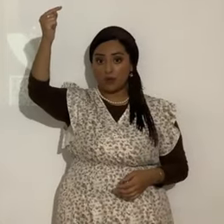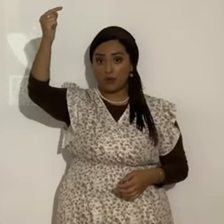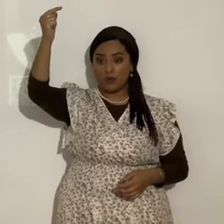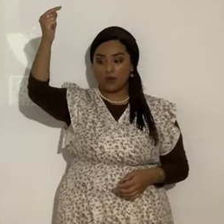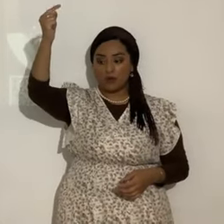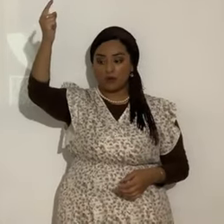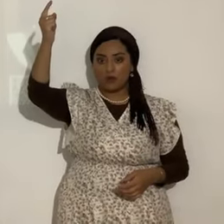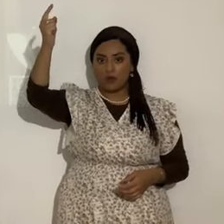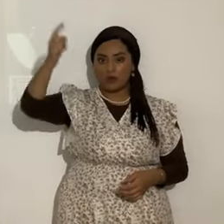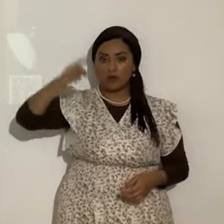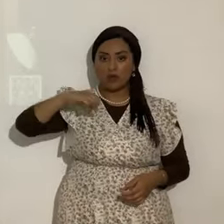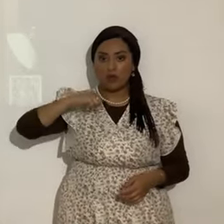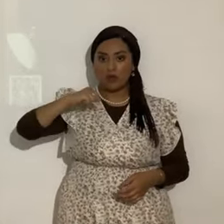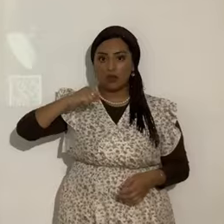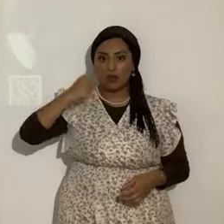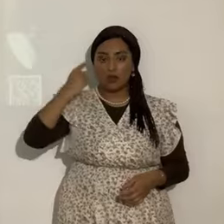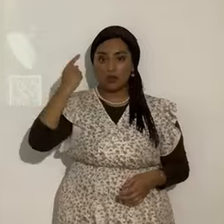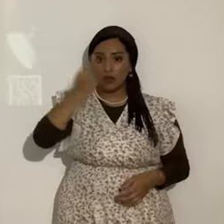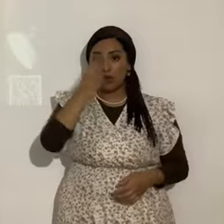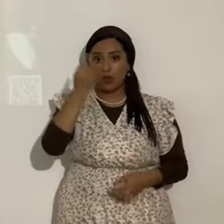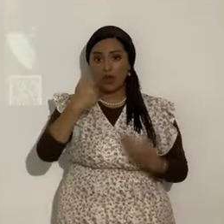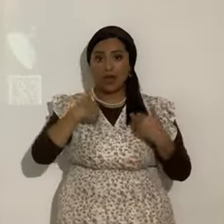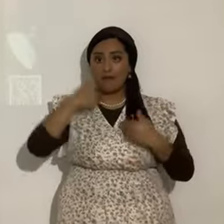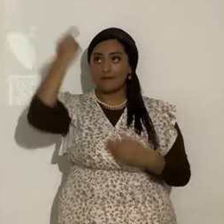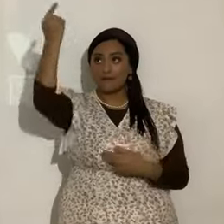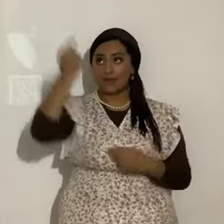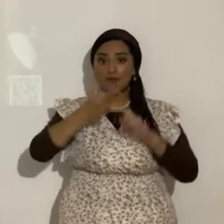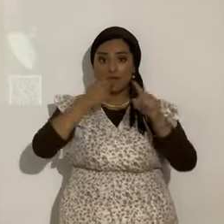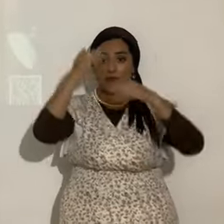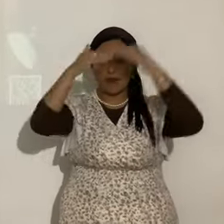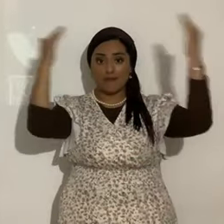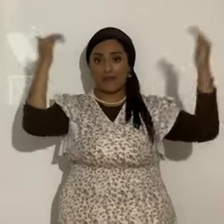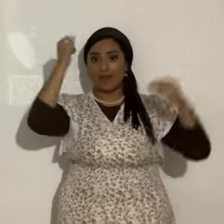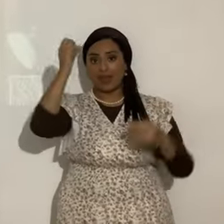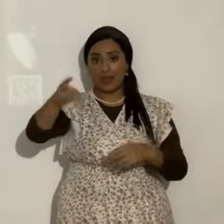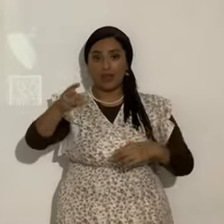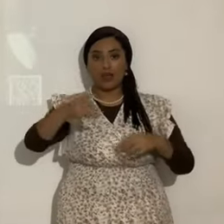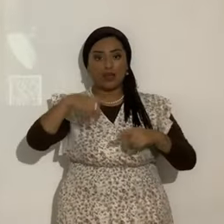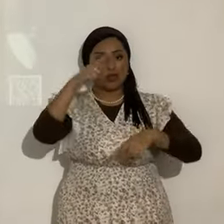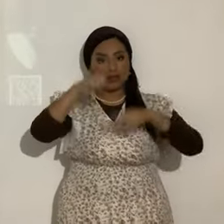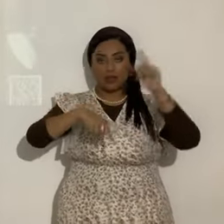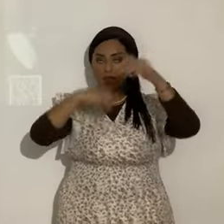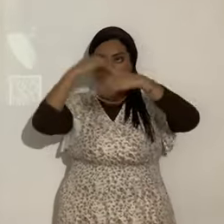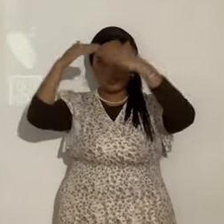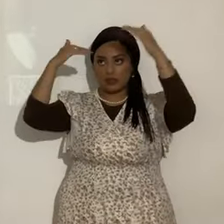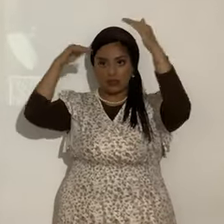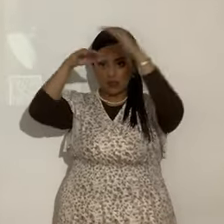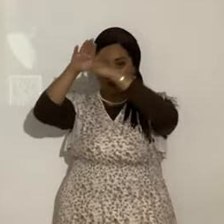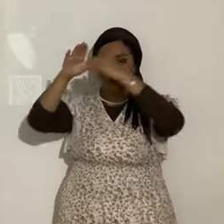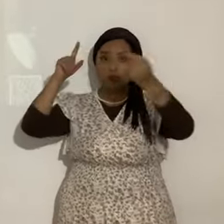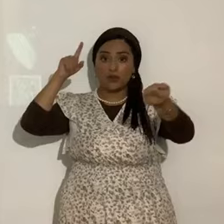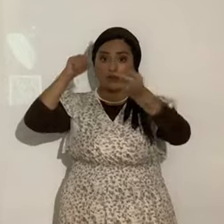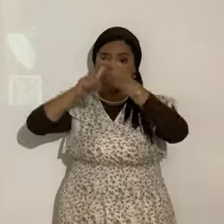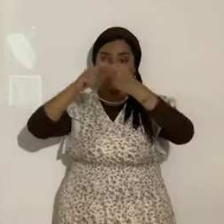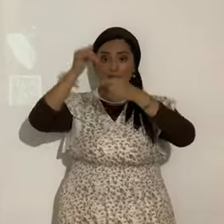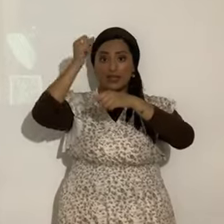Lo único que ha descendido del cielo es Yahshua. Y no se podía entrar al cielo. Hasta que muriera Yahshua.